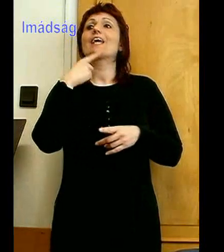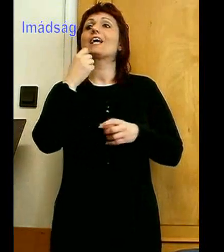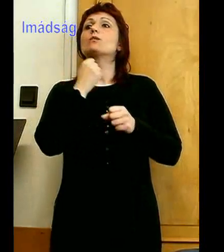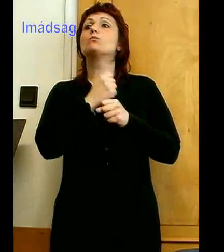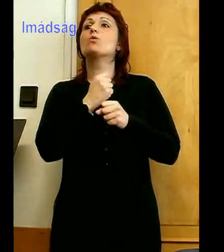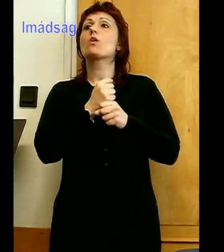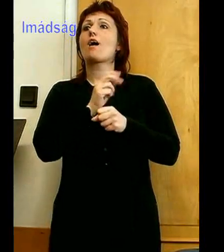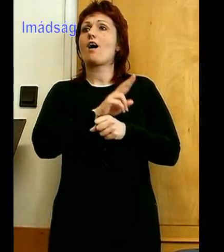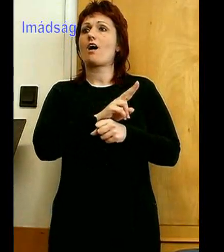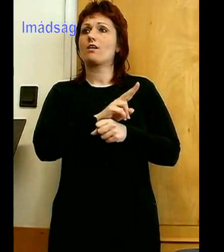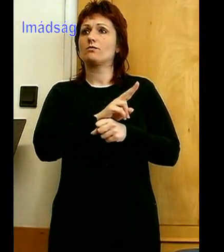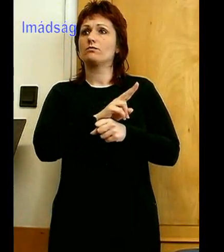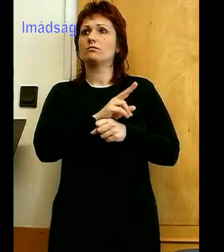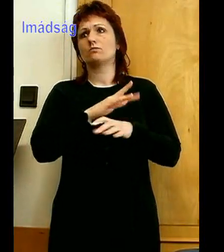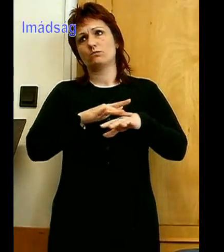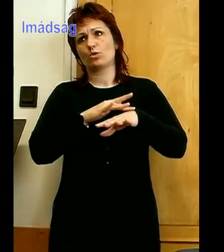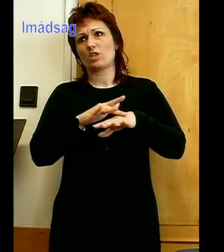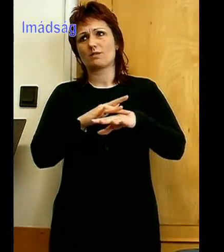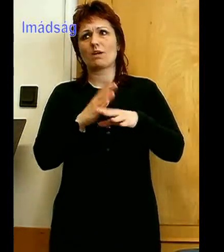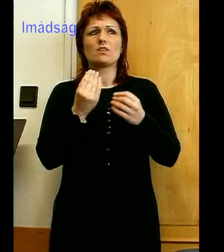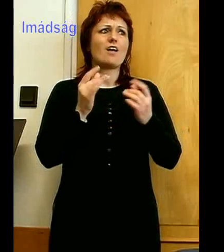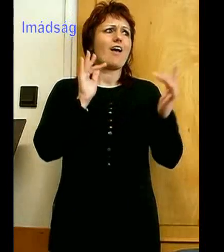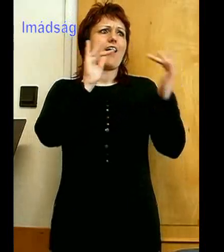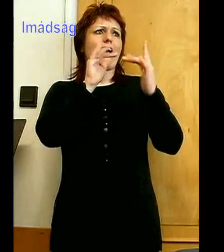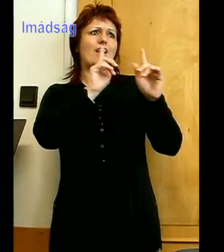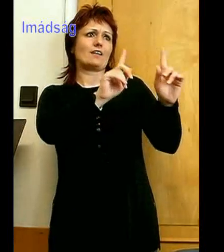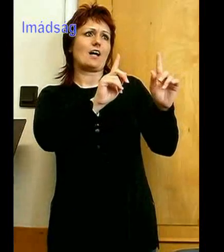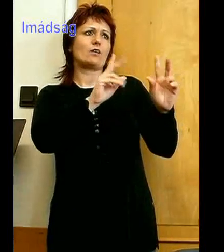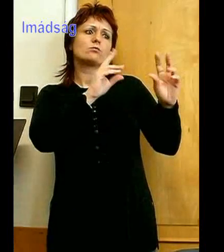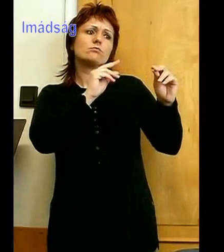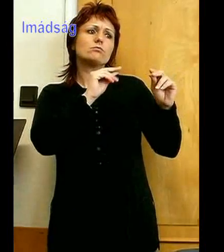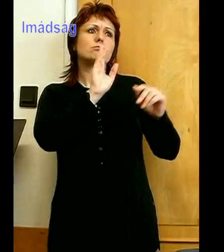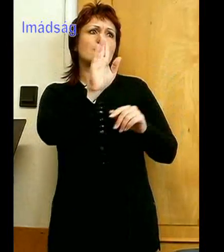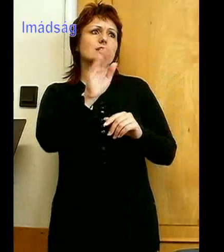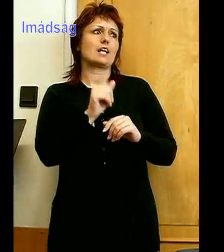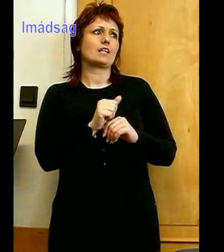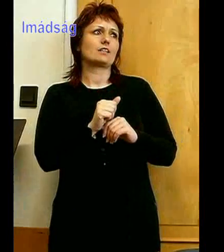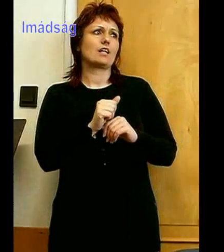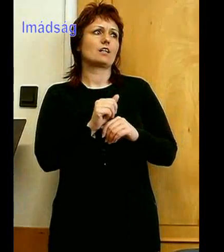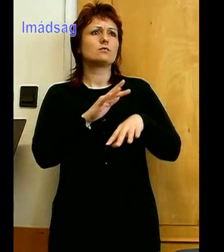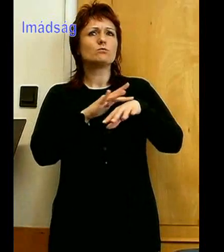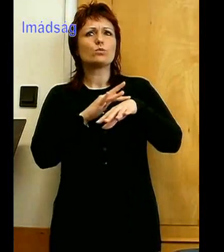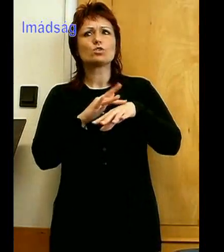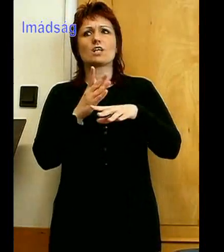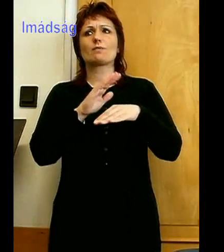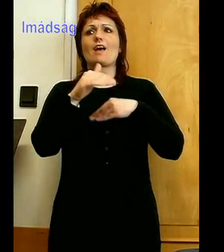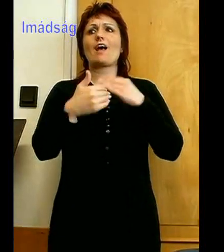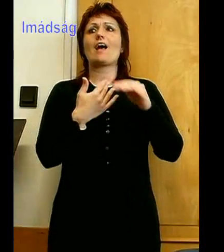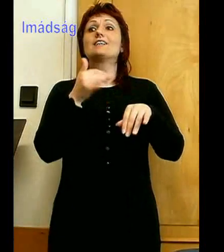Bocsáss meg valahányszor, ellenállunk a Te beszédednek. Bocsáss meg, ha eltelt ez a hét úgy, hogy